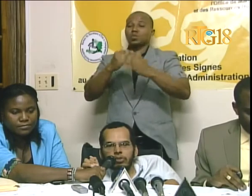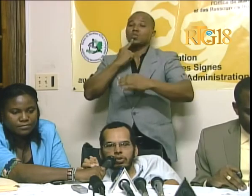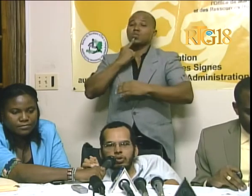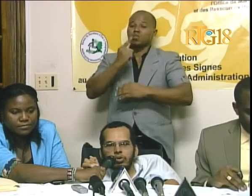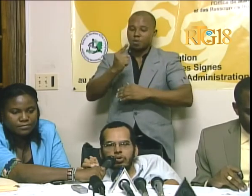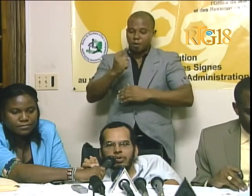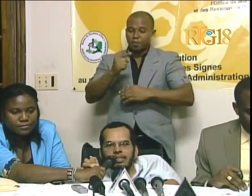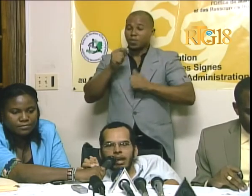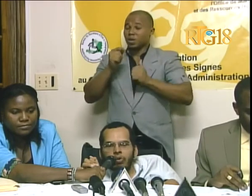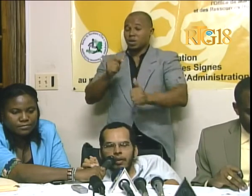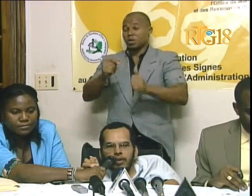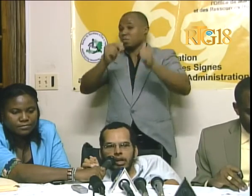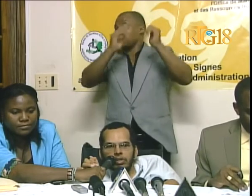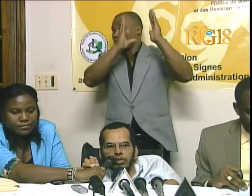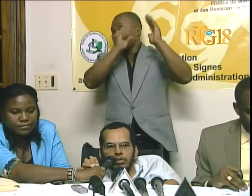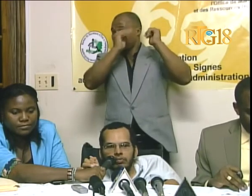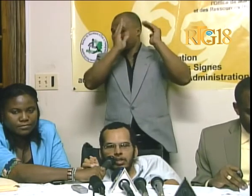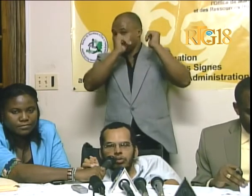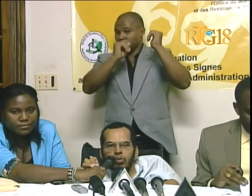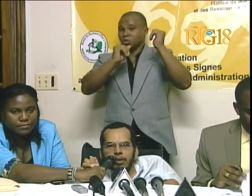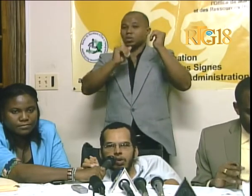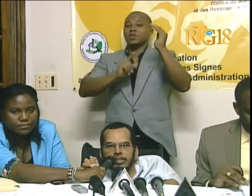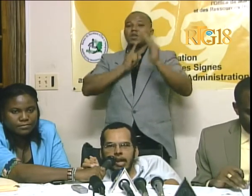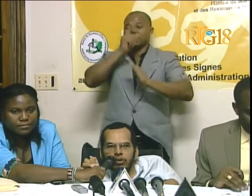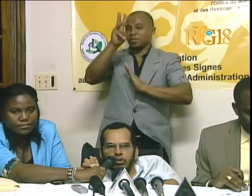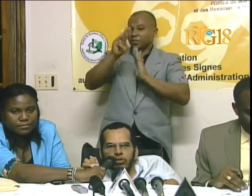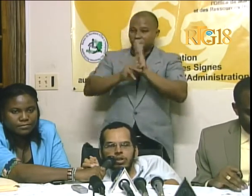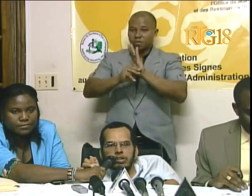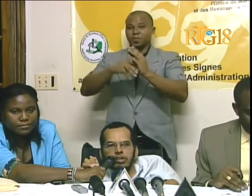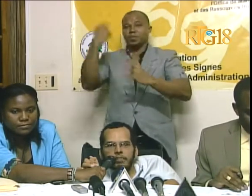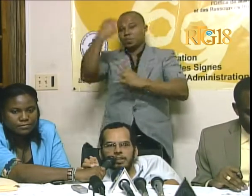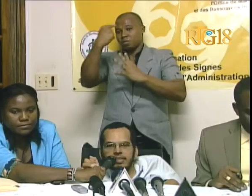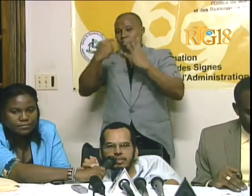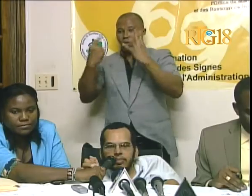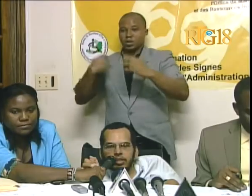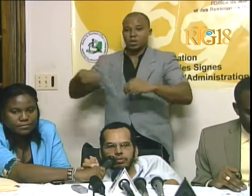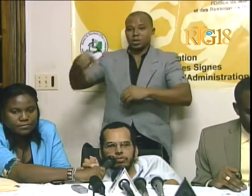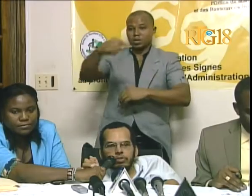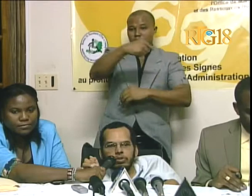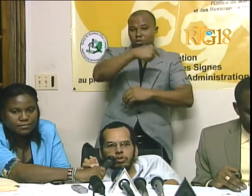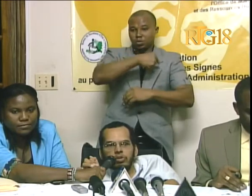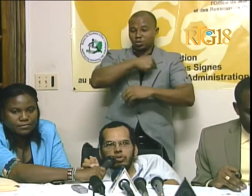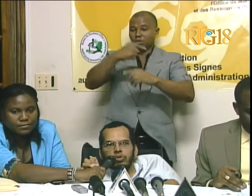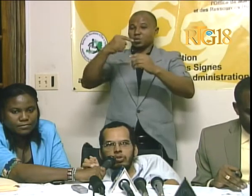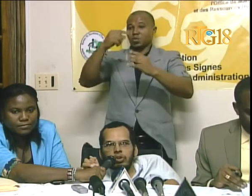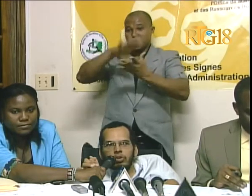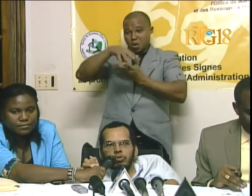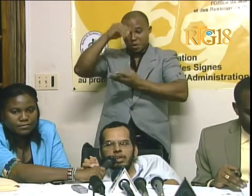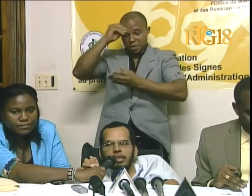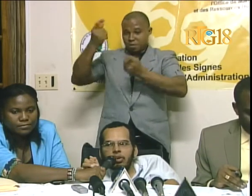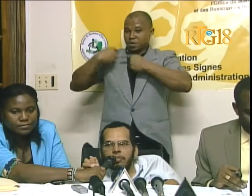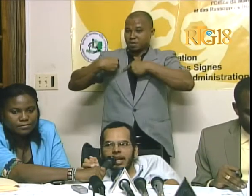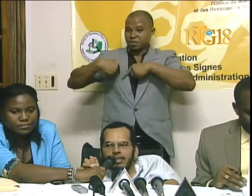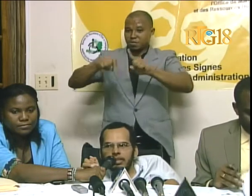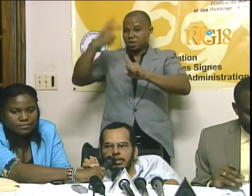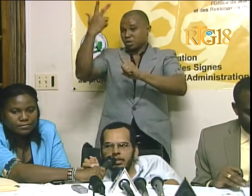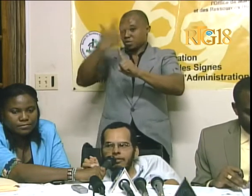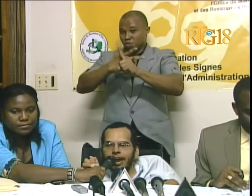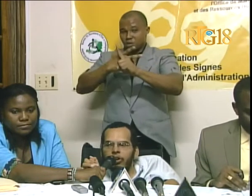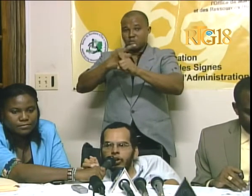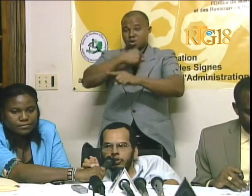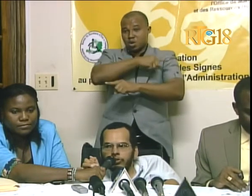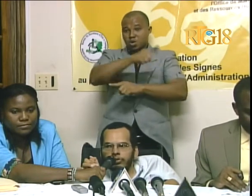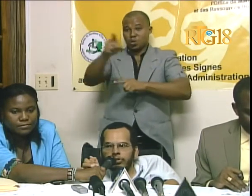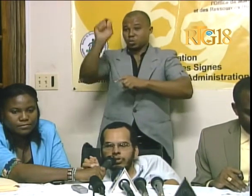ke sa nou aprenn ponen 3 moun salou, chèr patisipan, ke nou mette yon pratik